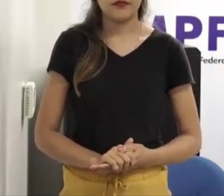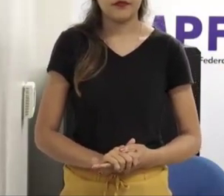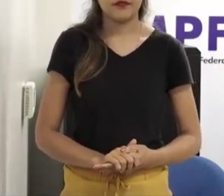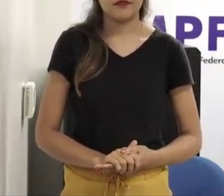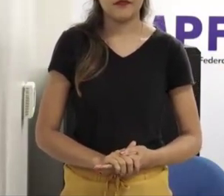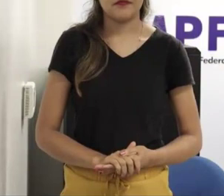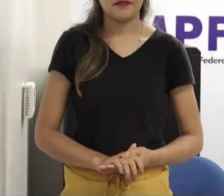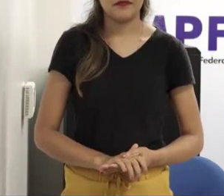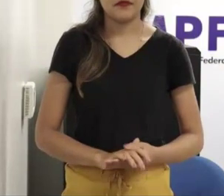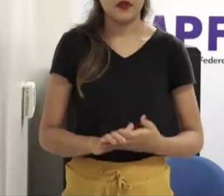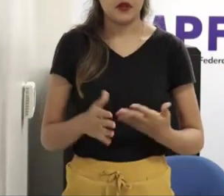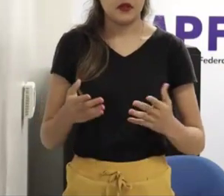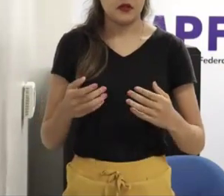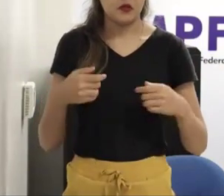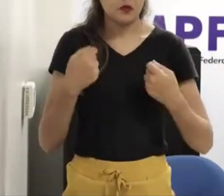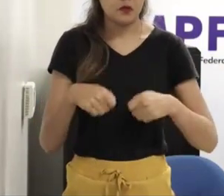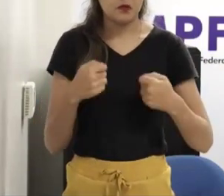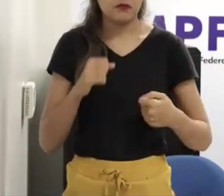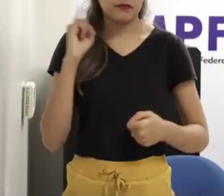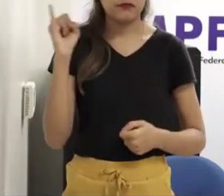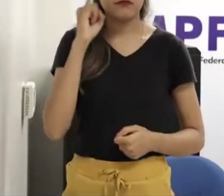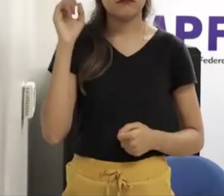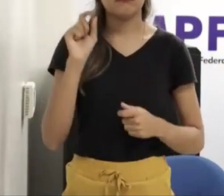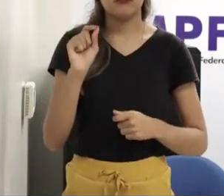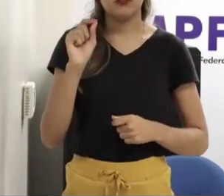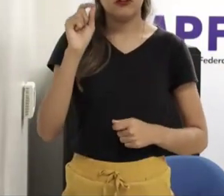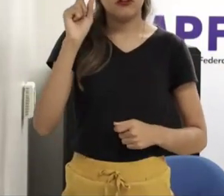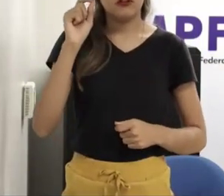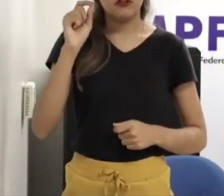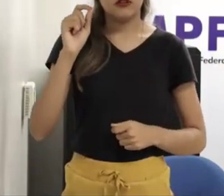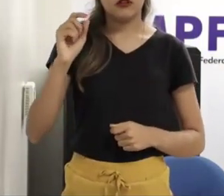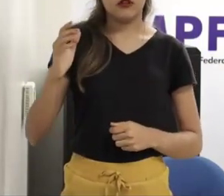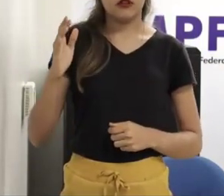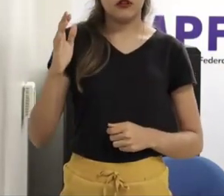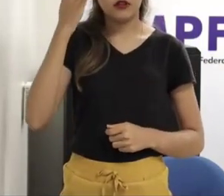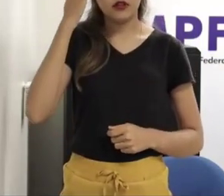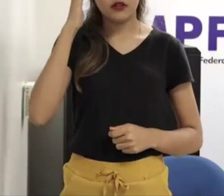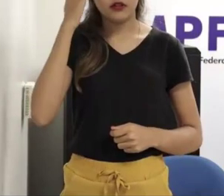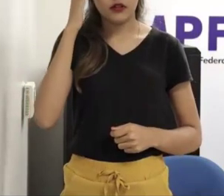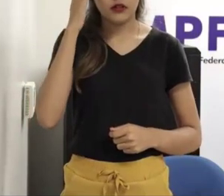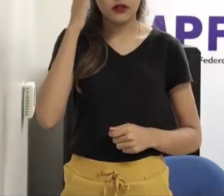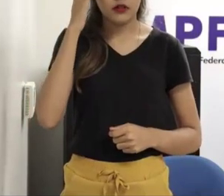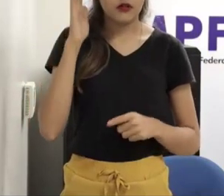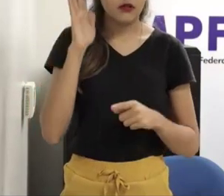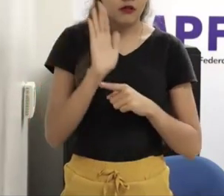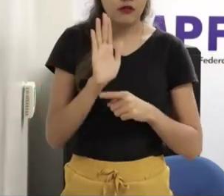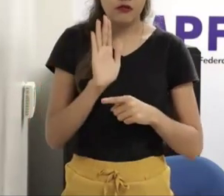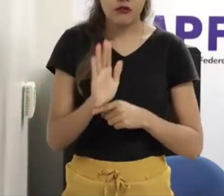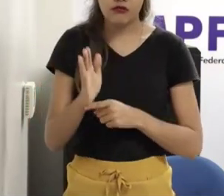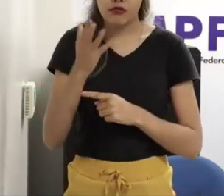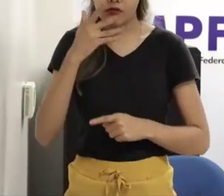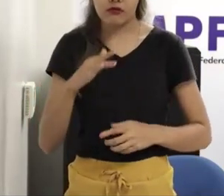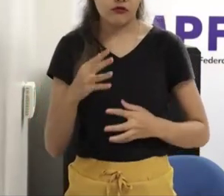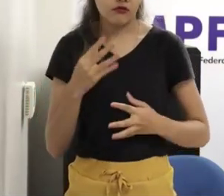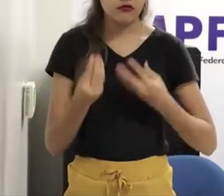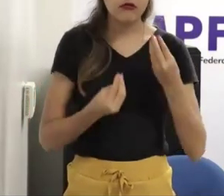entender o funcionamento das crianças, sexualidade infantil começa cedo, né? O exercício mental que eu